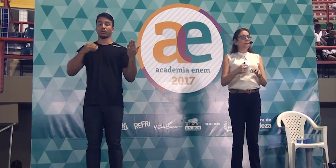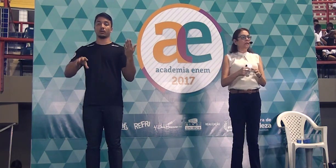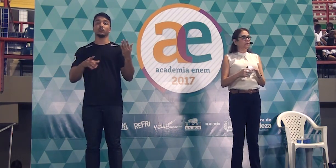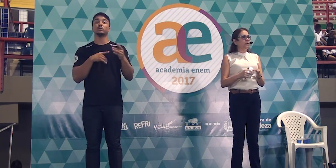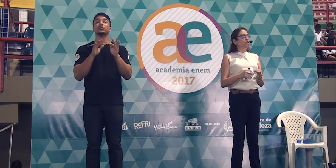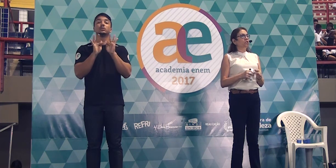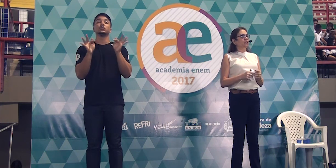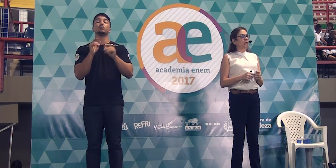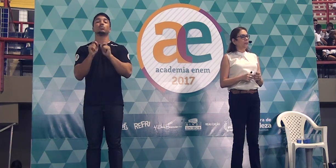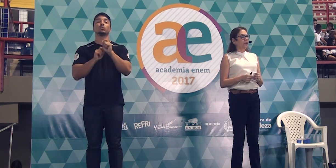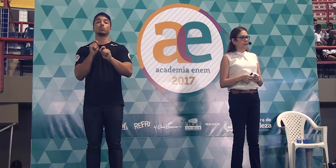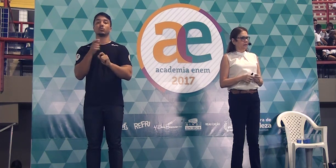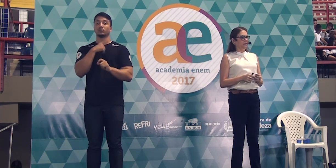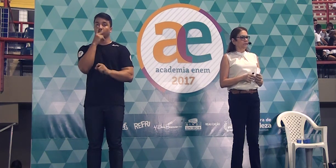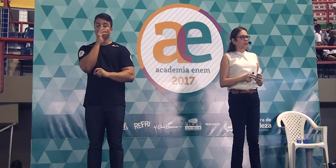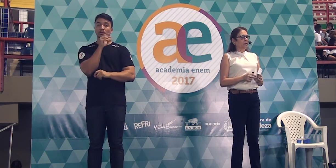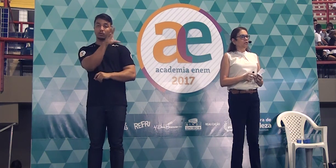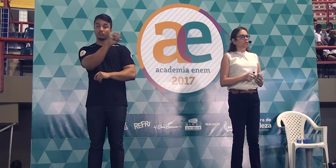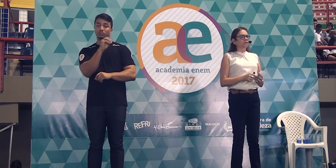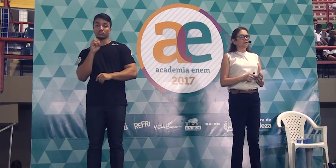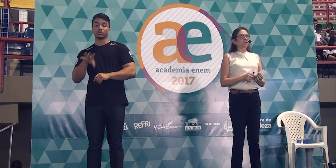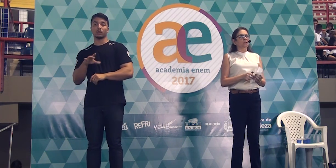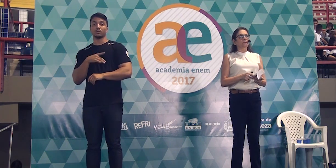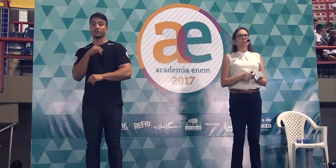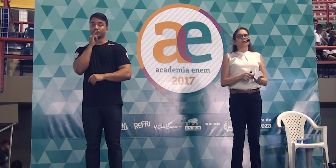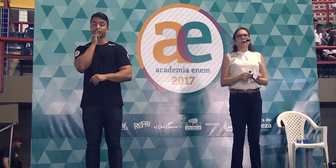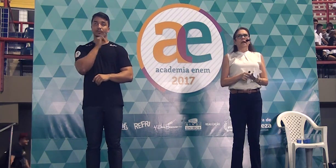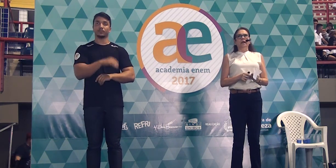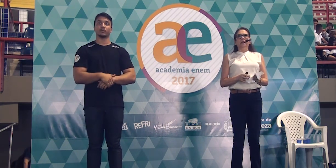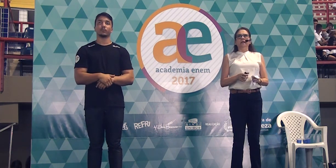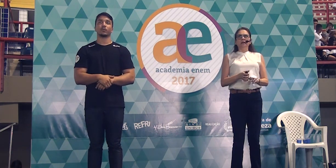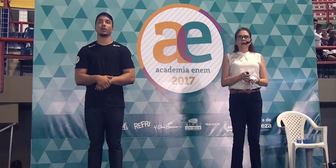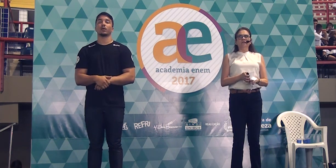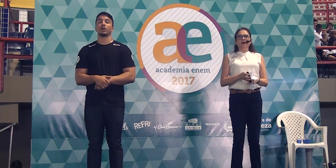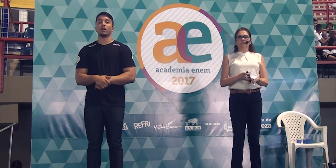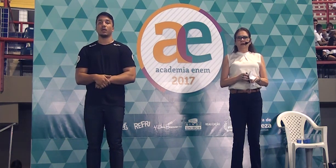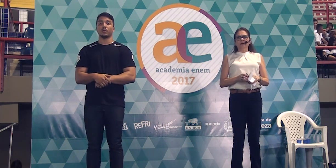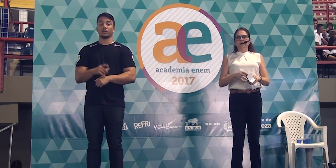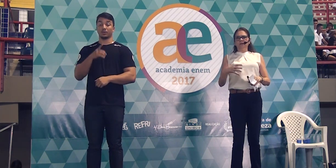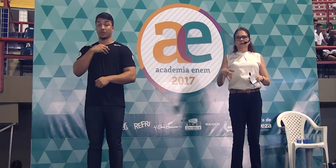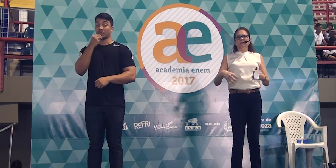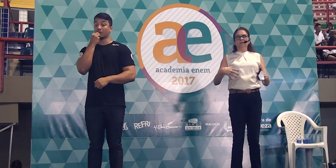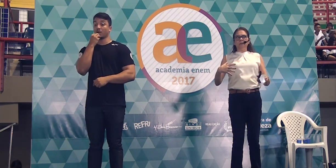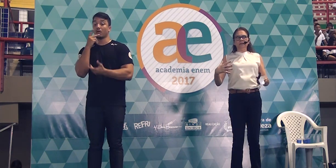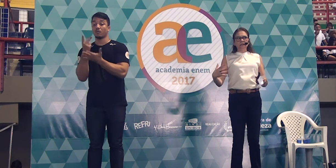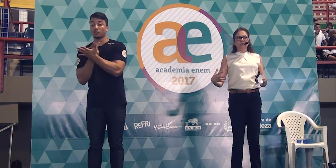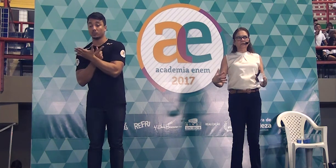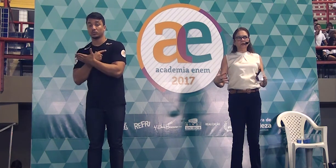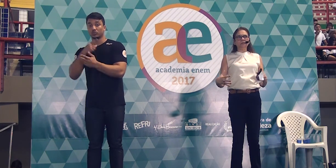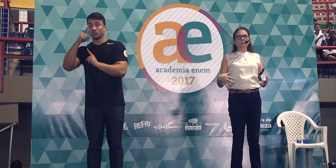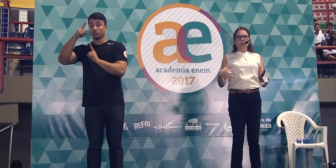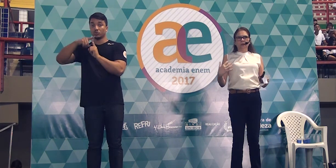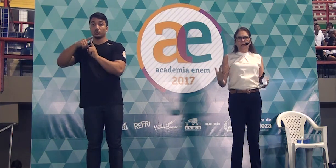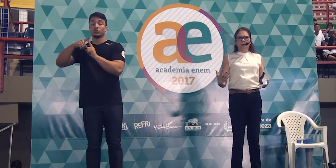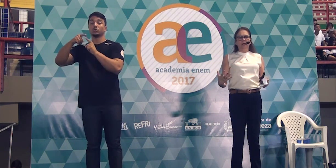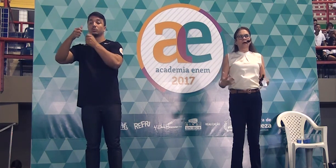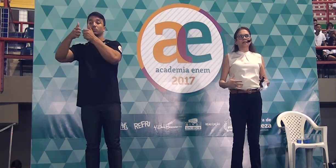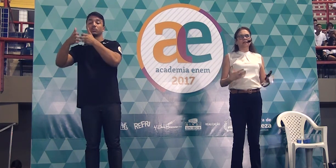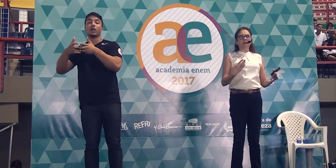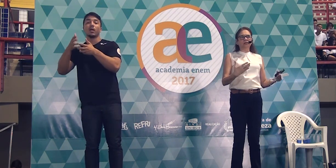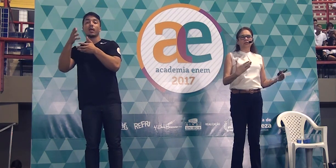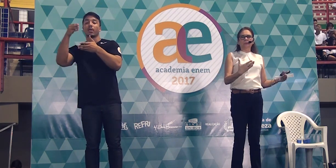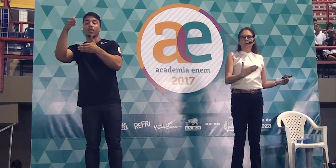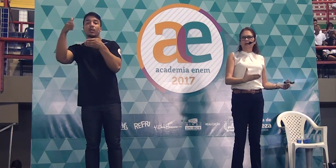Ele simplesmente interpreta. Ele diz assim, que deve haver razões específicas porque